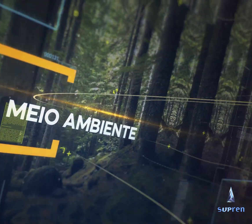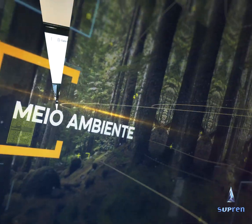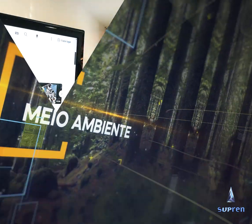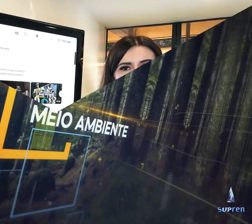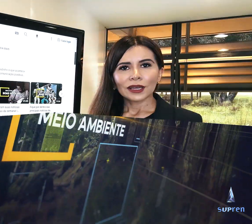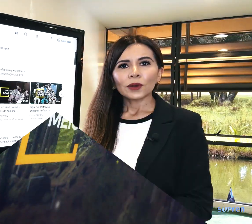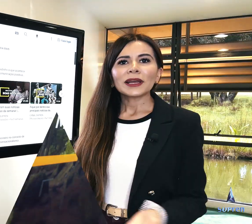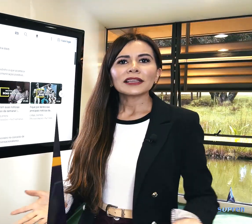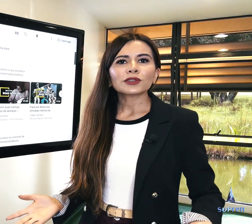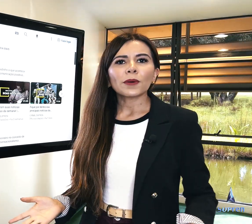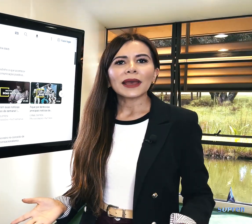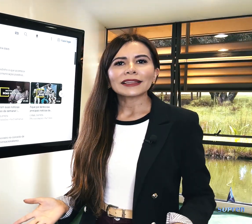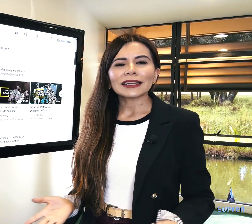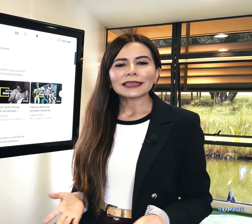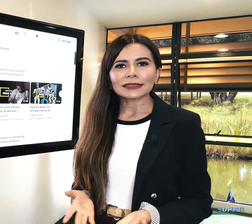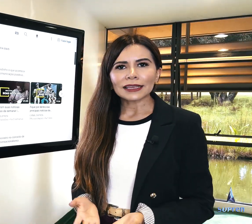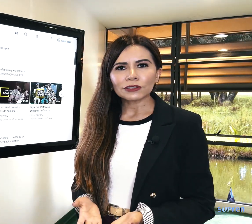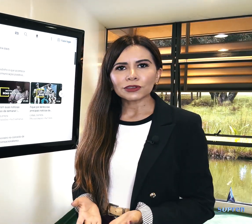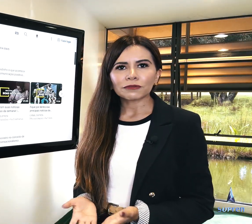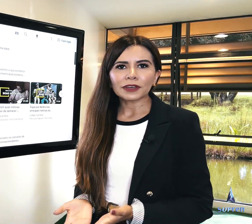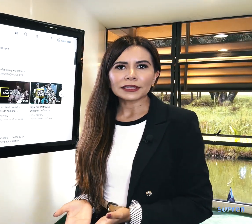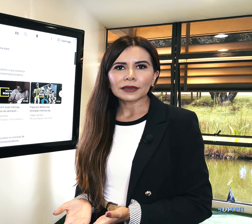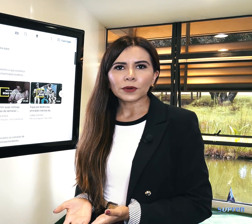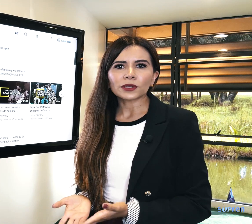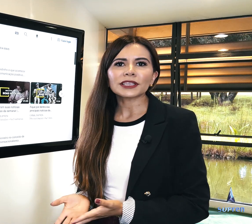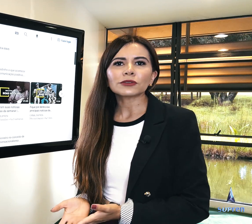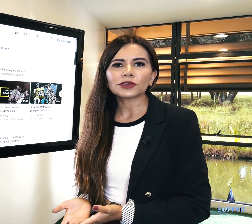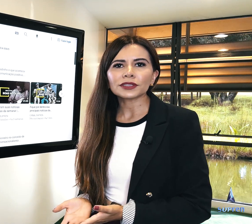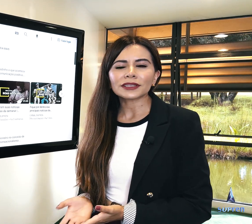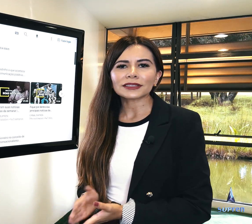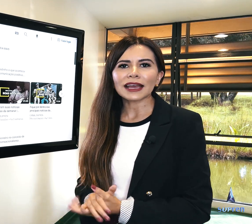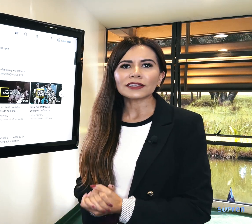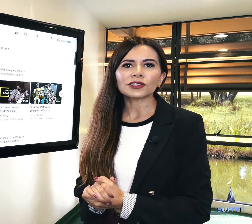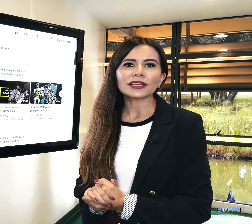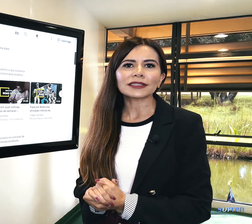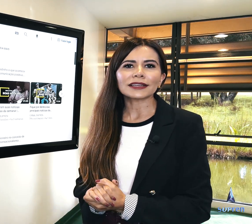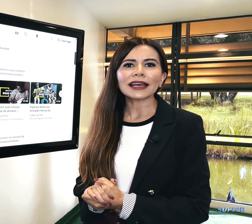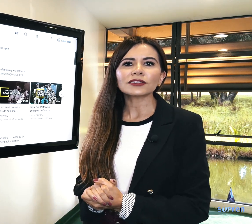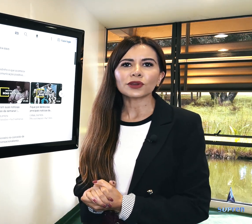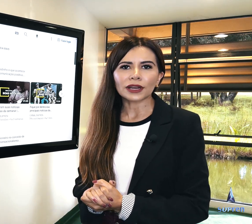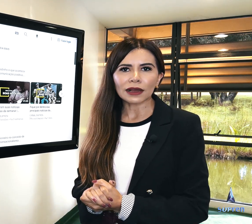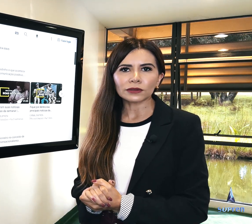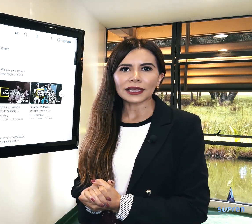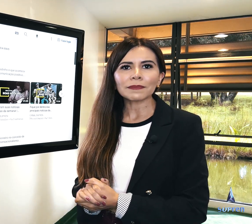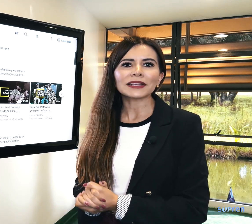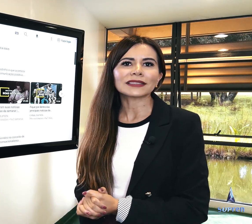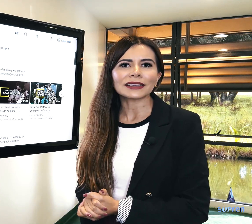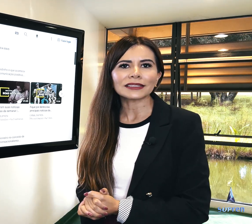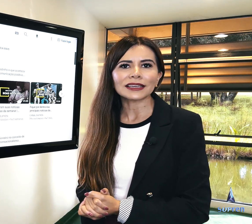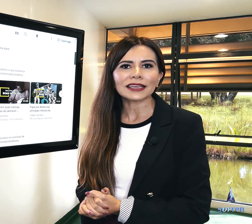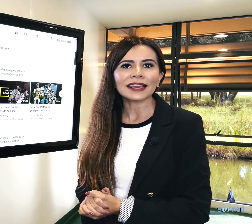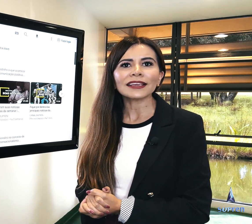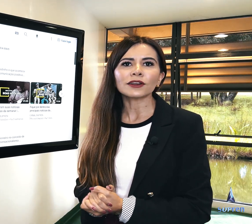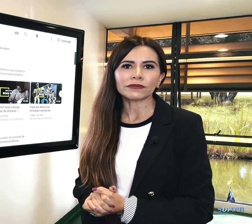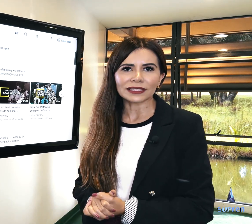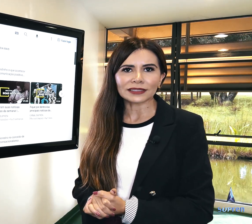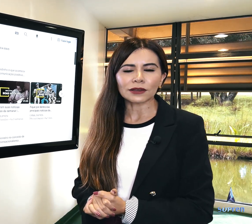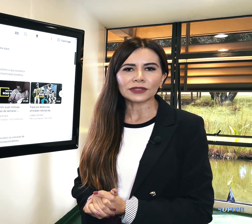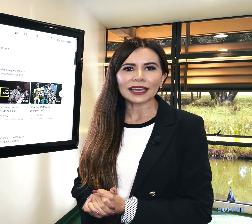Uma descoberta recente feita por cientistas da Agência Nacional de Pesquisa e Inovação da